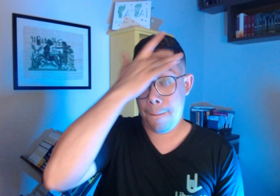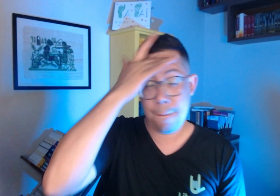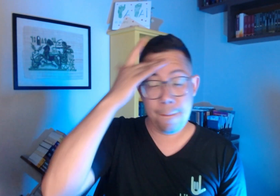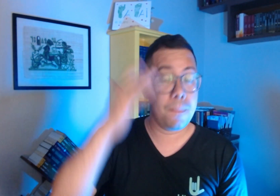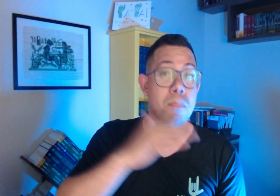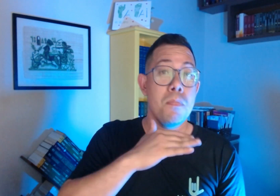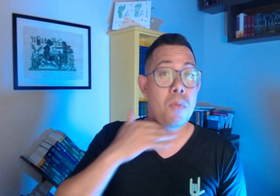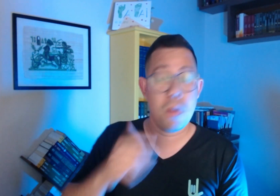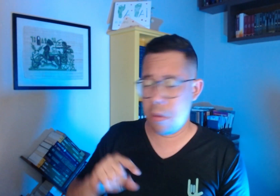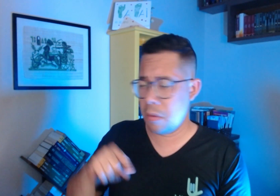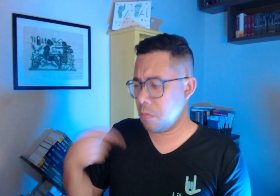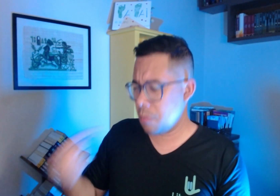Vamos lá.